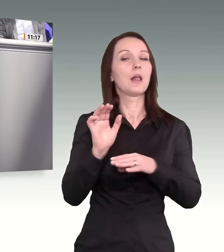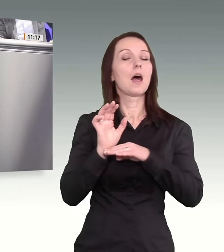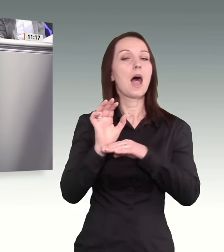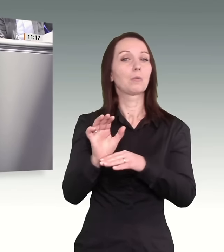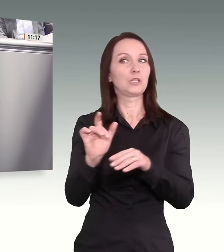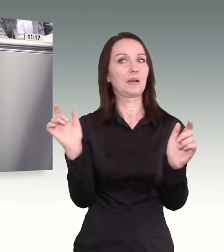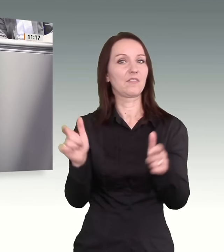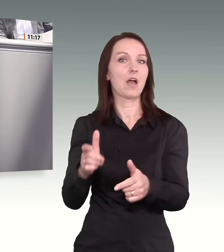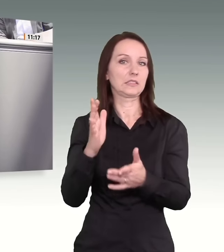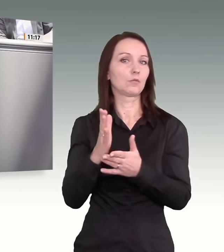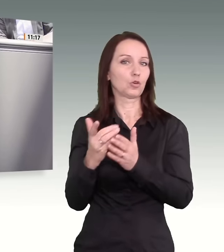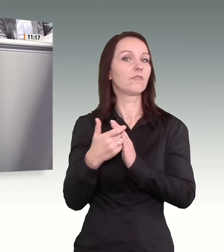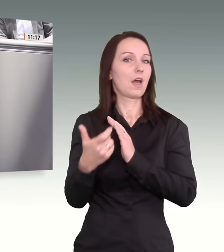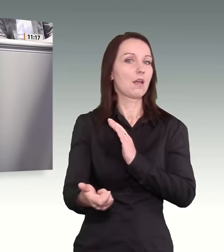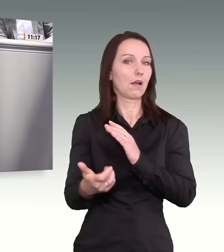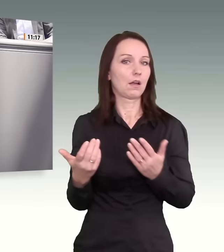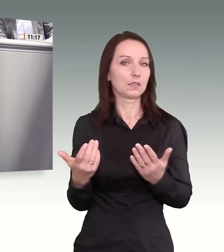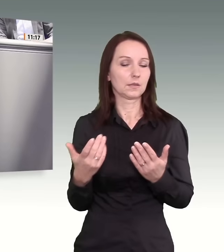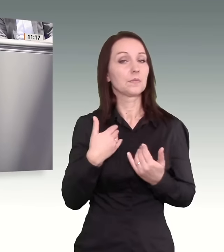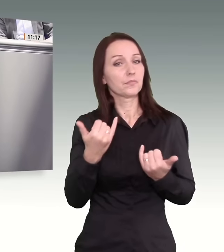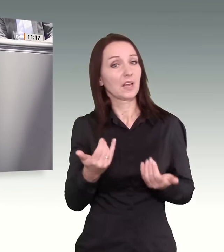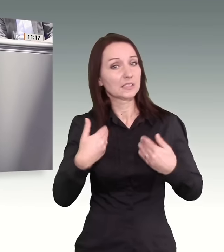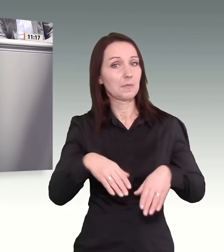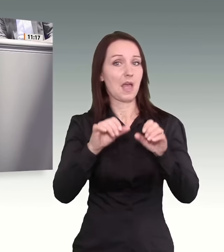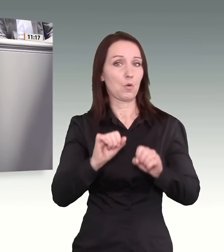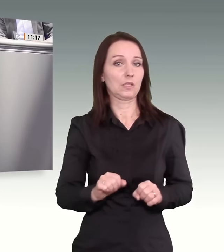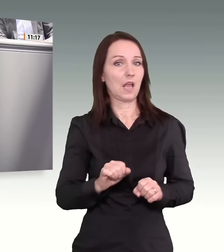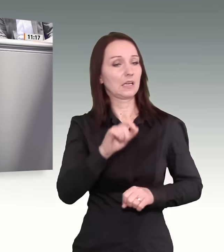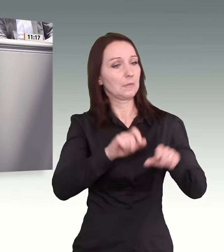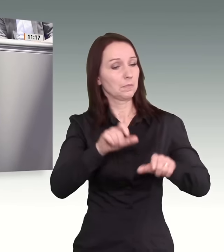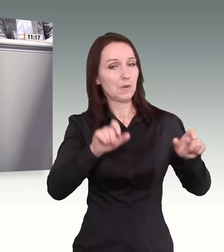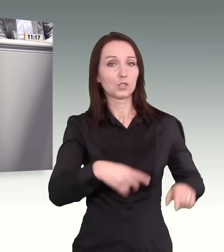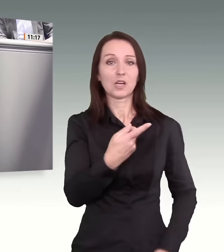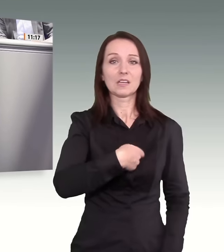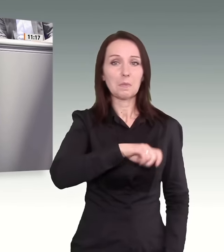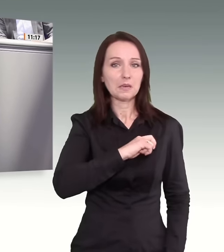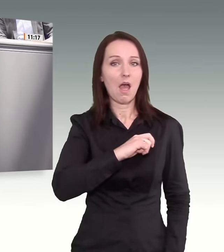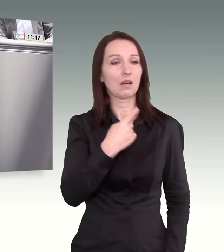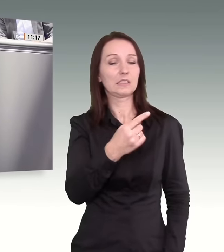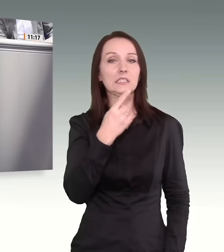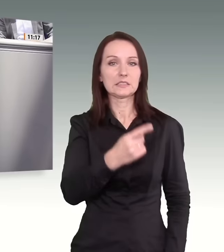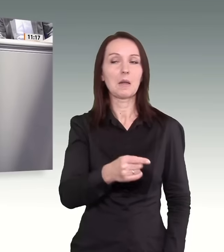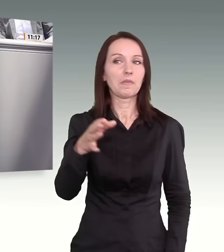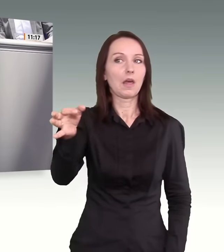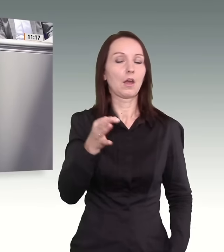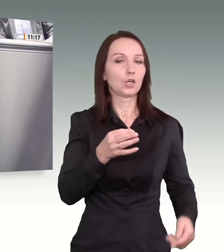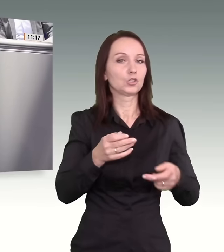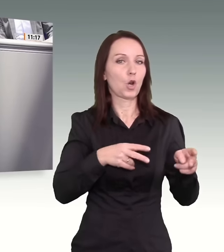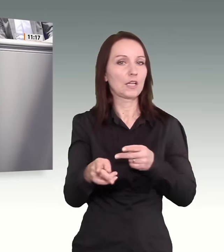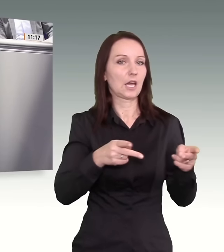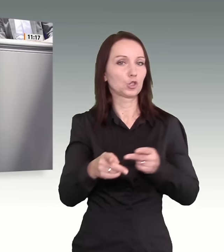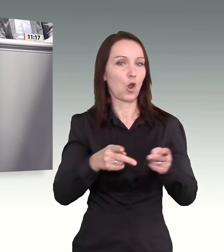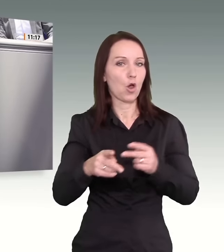haben die Möglichkeiten erleichtert, Menschen abzuschieben, die kriminell sind, die als Schleuser tätig sind oder die Mitglieder krimineller